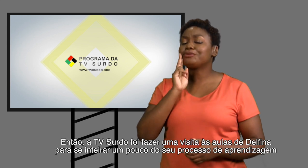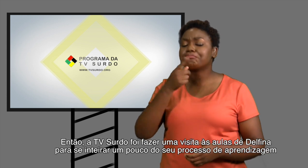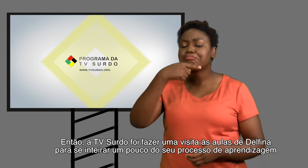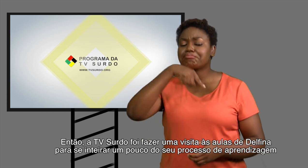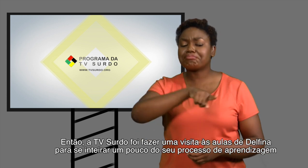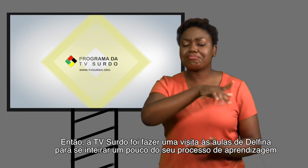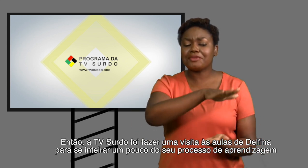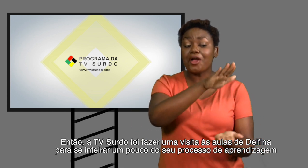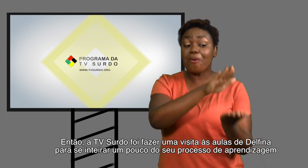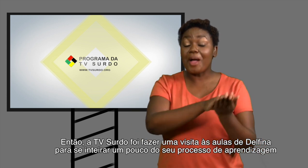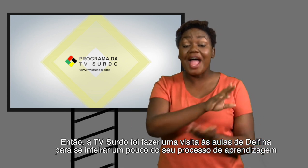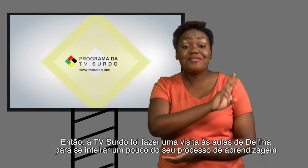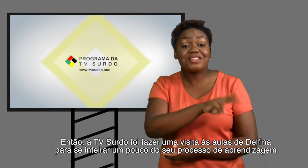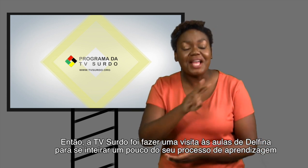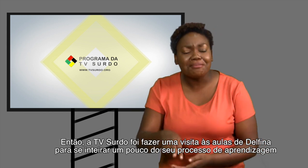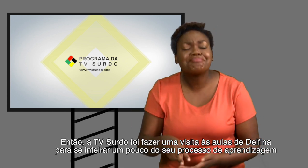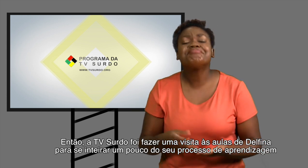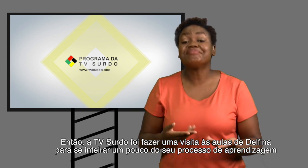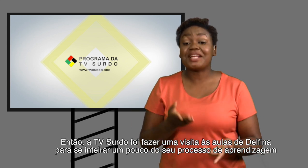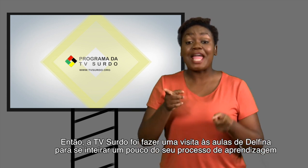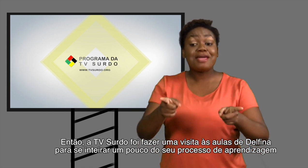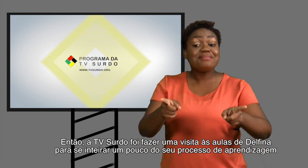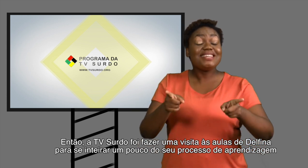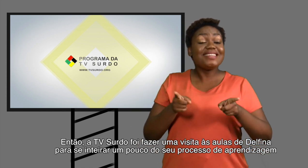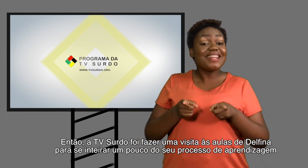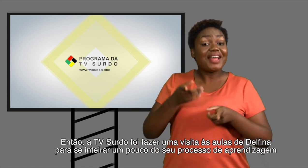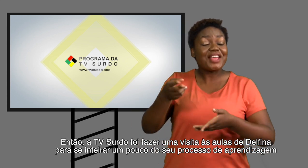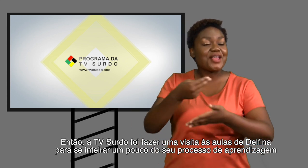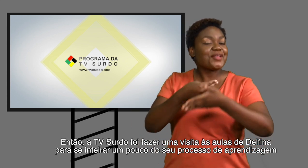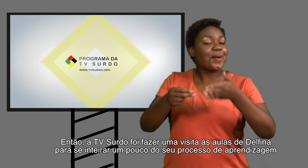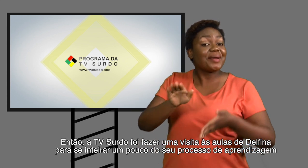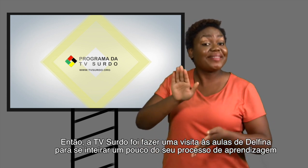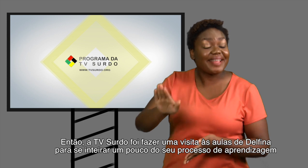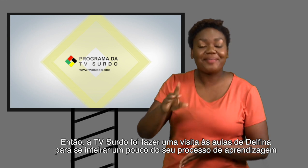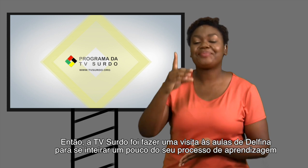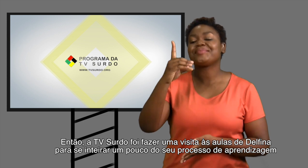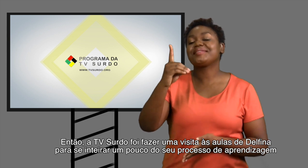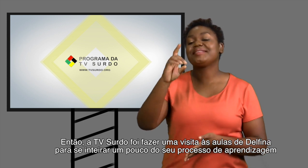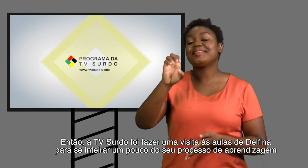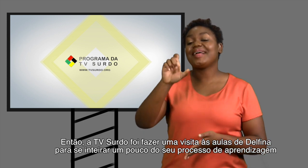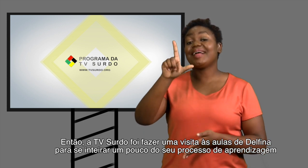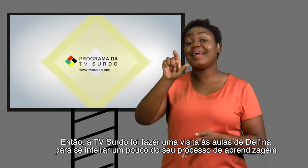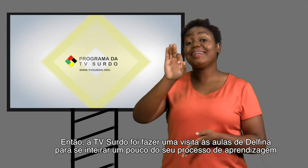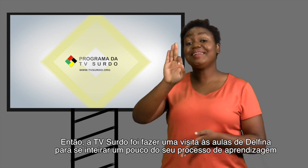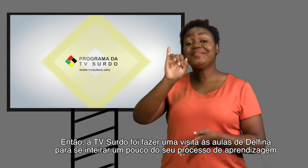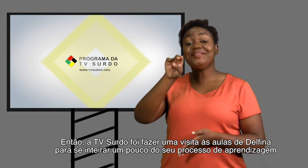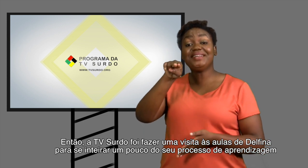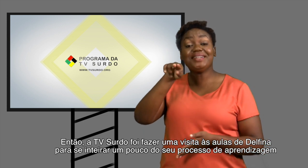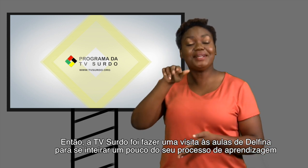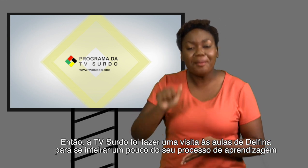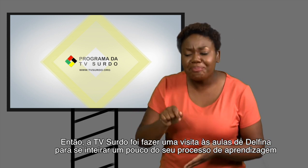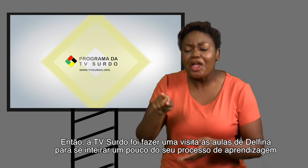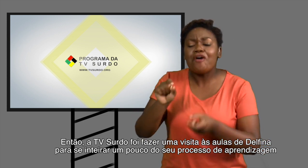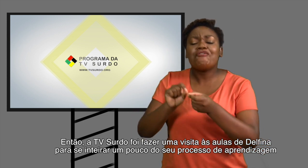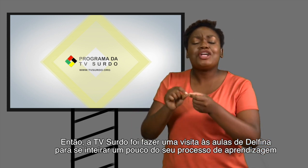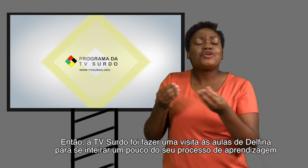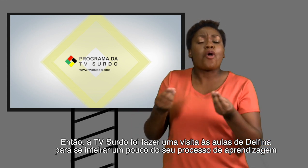Então, a TV Surdo foi fazer uma visita às aulas de Delfina para se inteirar um pouco do seu processo de